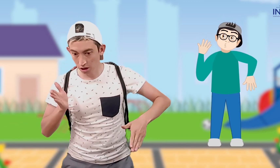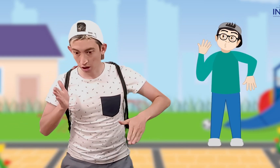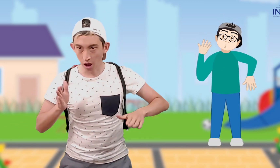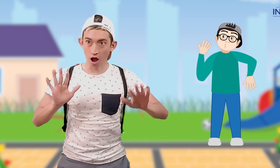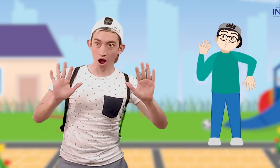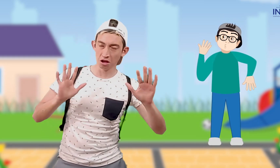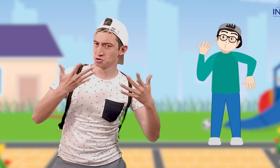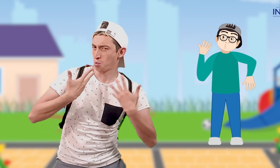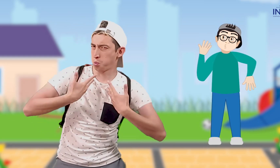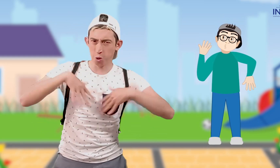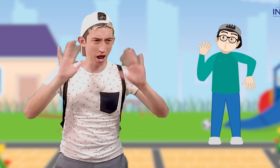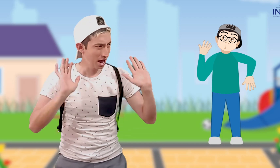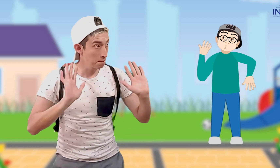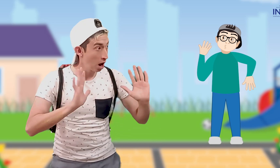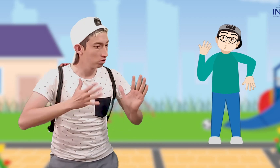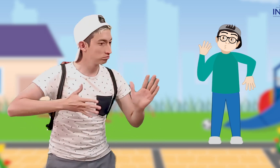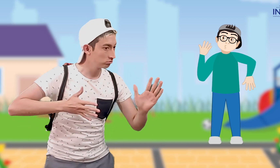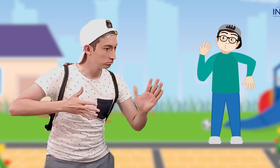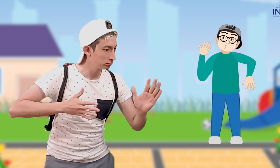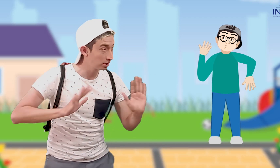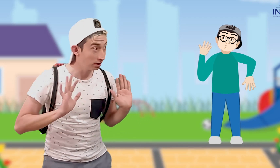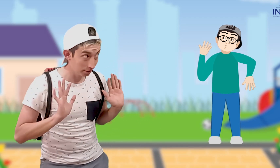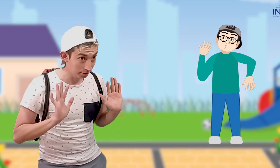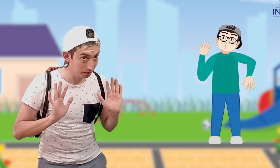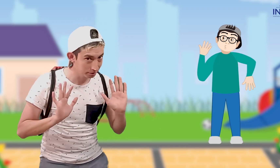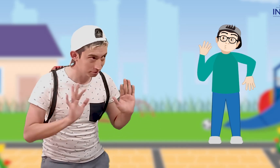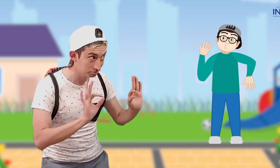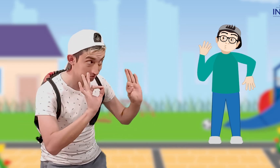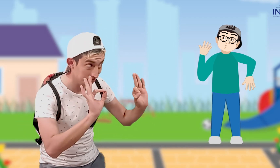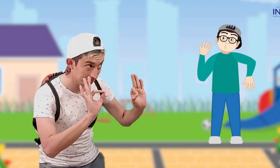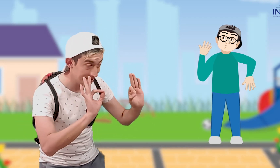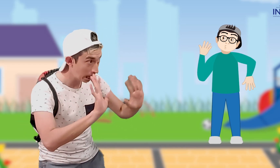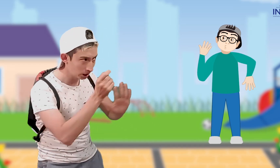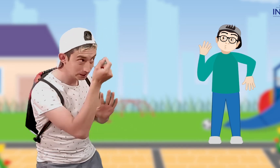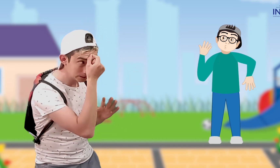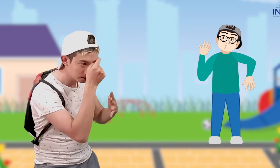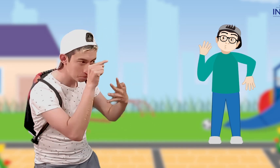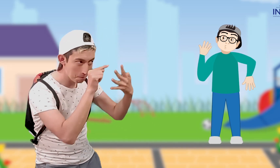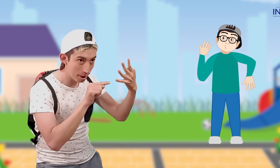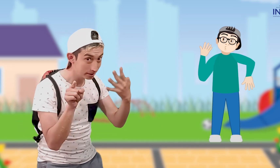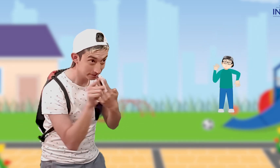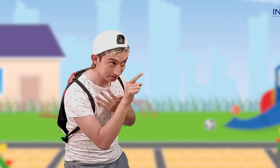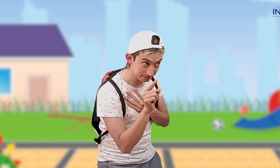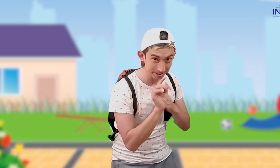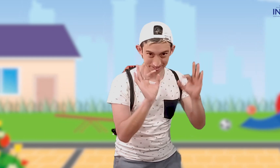importante es que se queden muy quietos. ¡Perfecto! ¡Listo! Espero que se lo hayan memorizado.